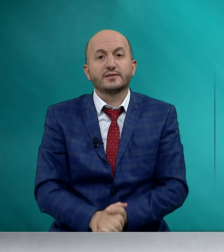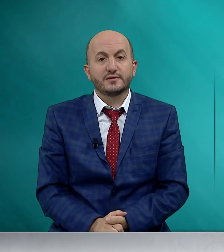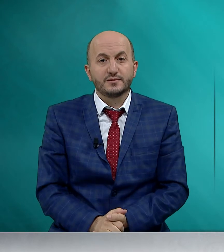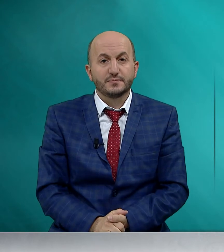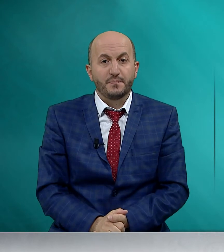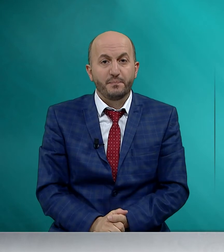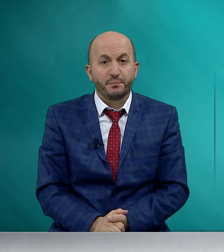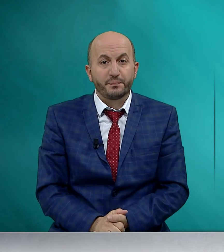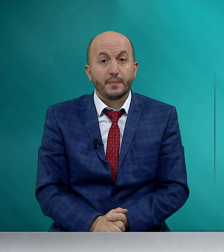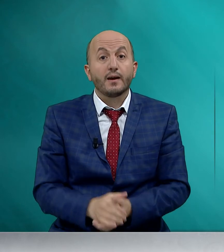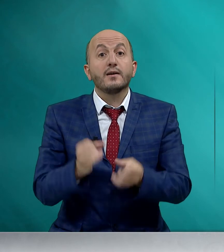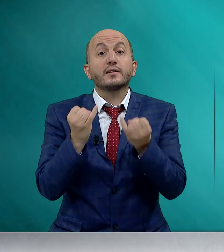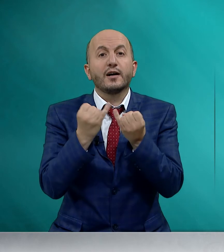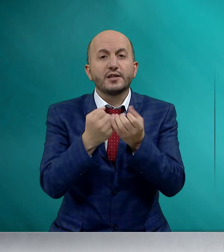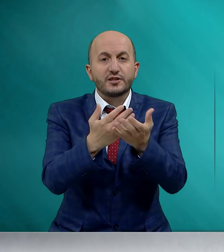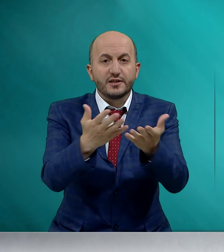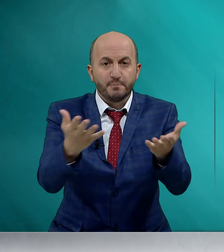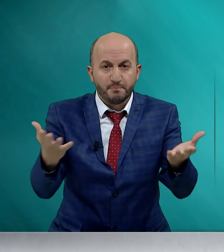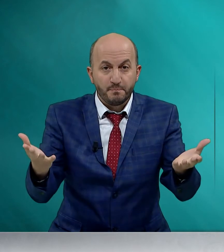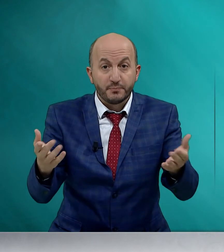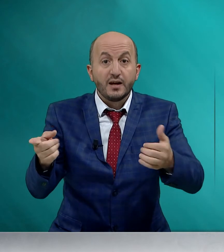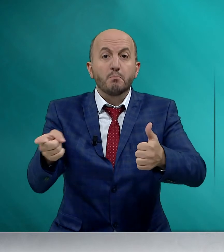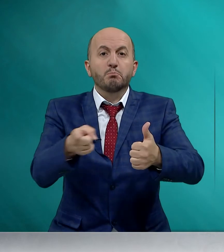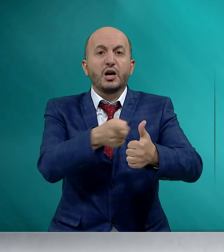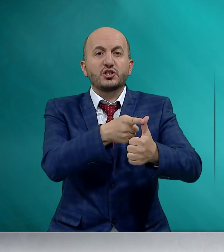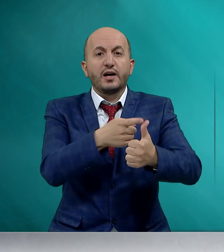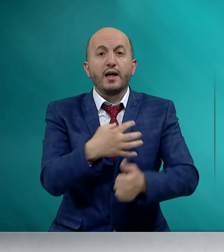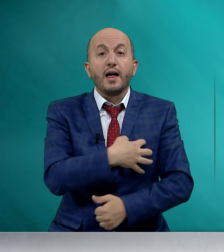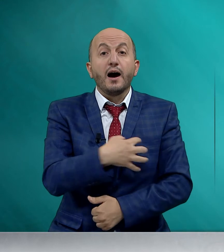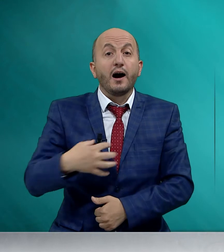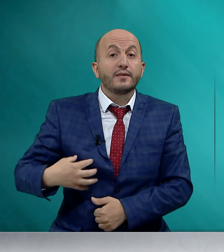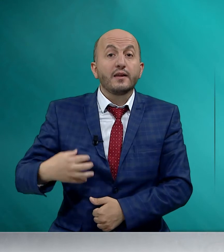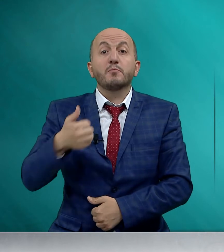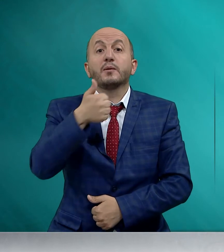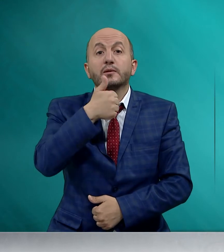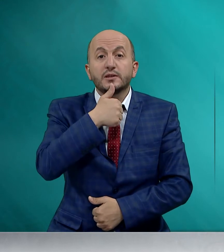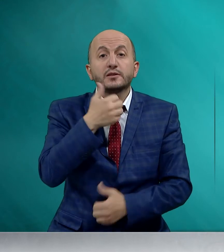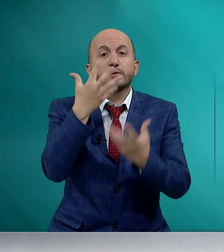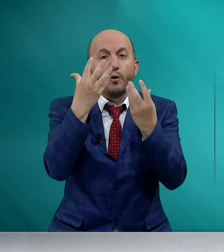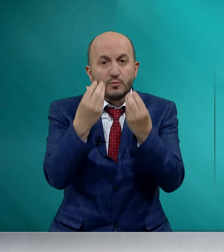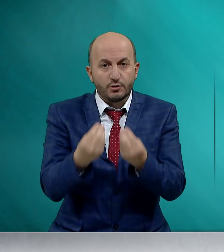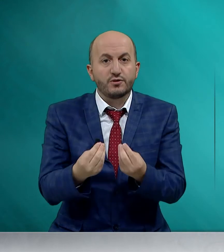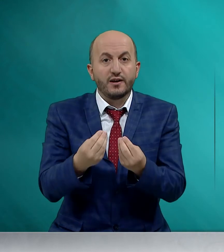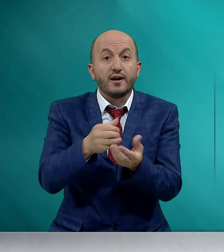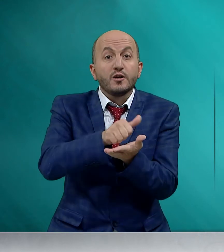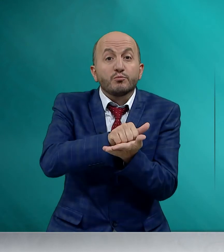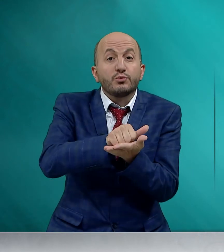Kardeşlerim, başta anne babamız olmak üzere bütün